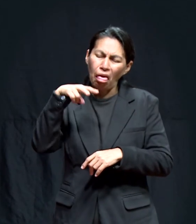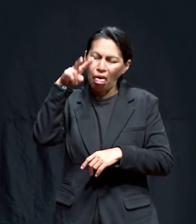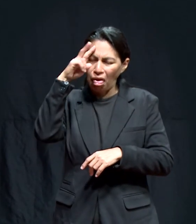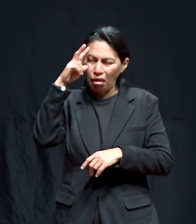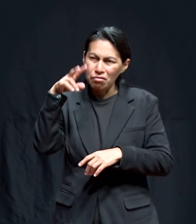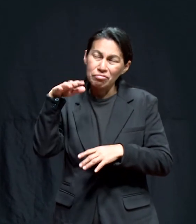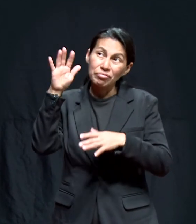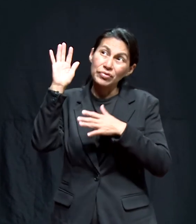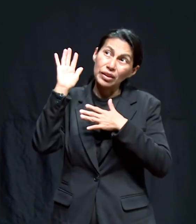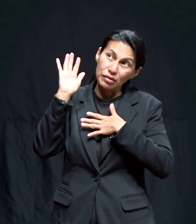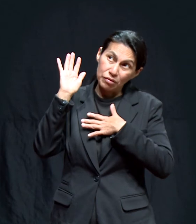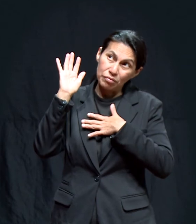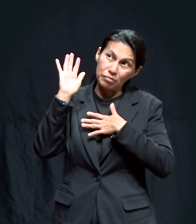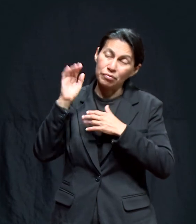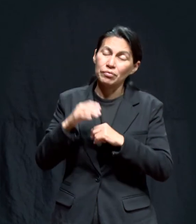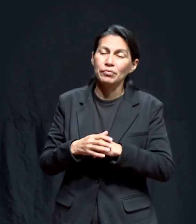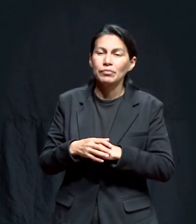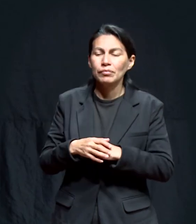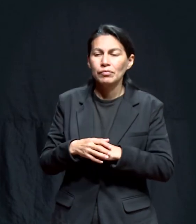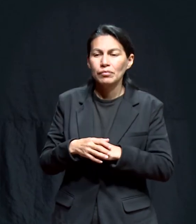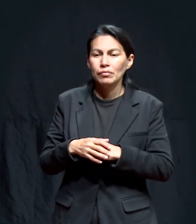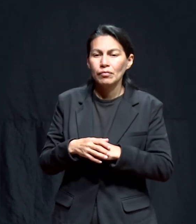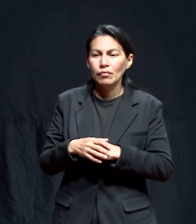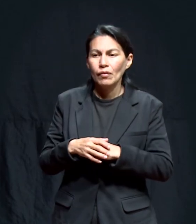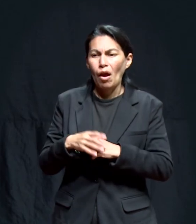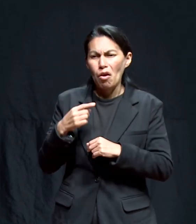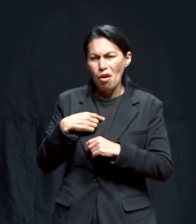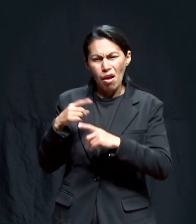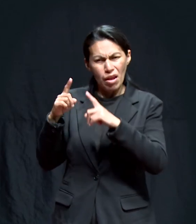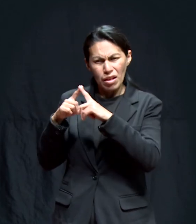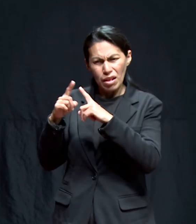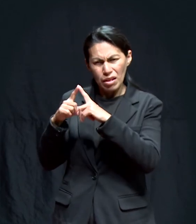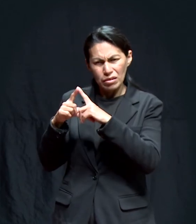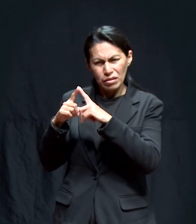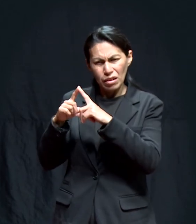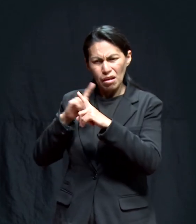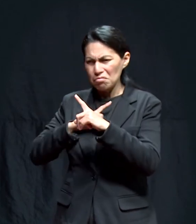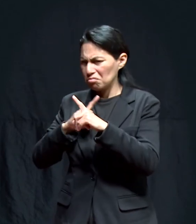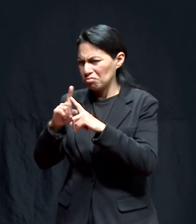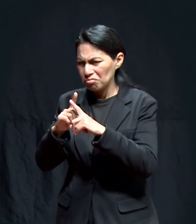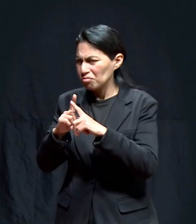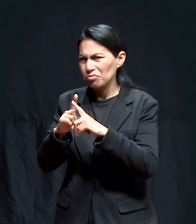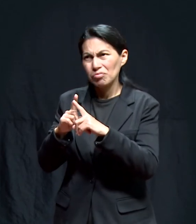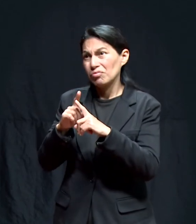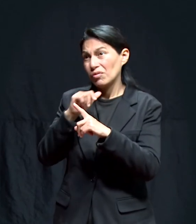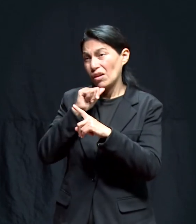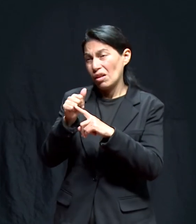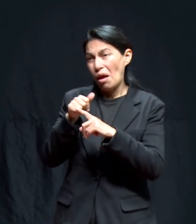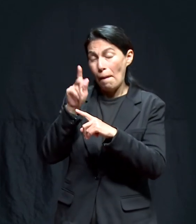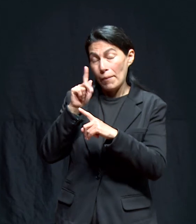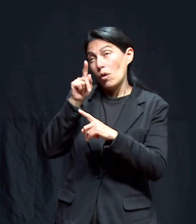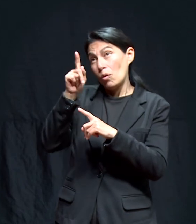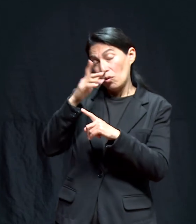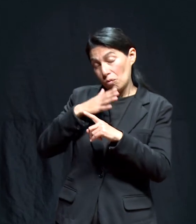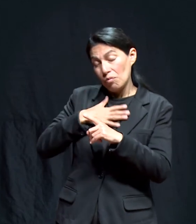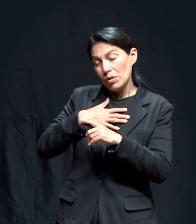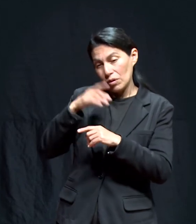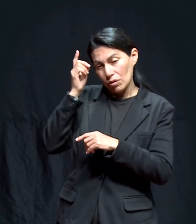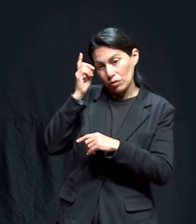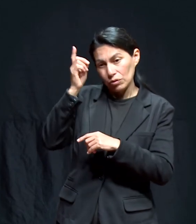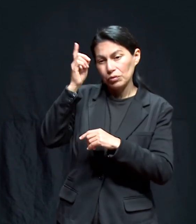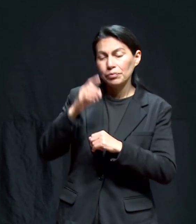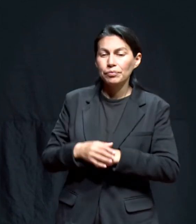así en mi ignorancia tal vez, con Dios le dije yo, pues no voy a la iglesia, pero tú eres mi Dios y serás mi Dios.